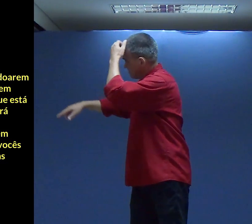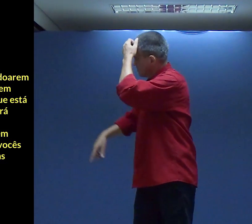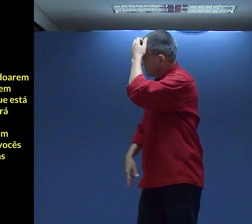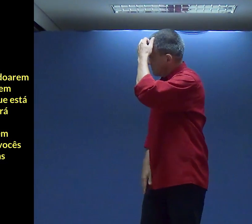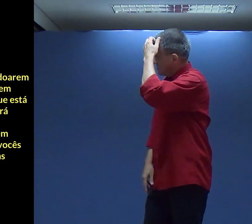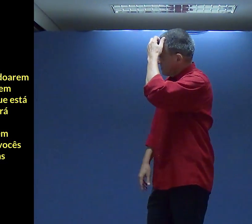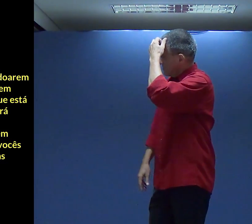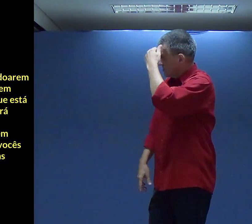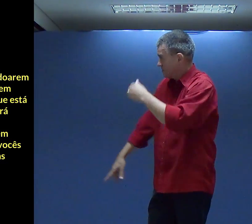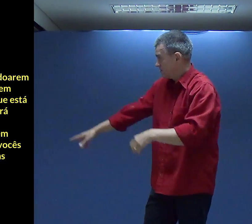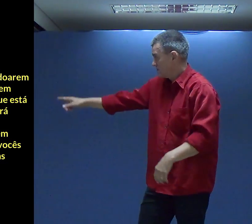tem ali